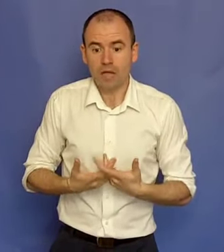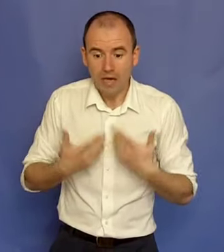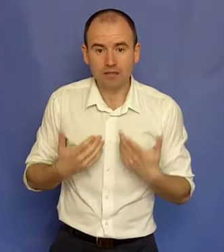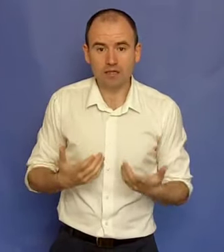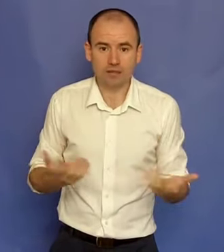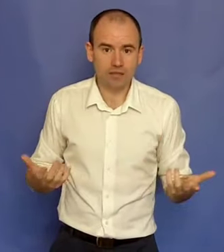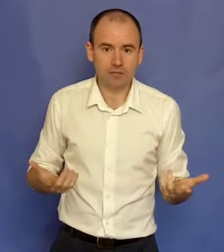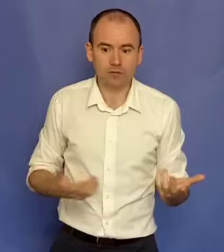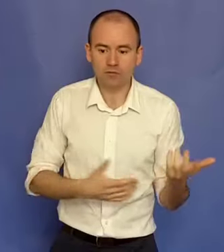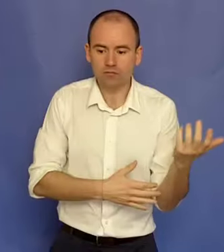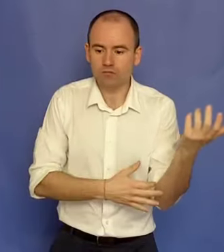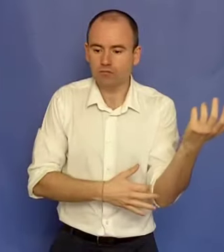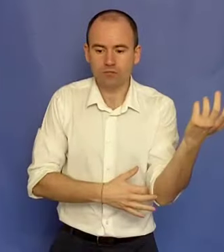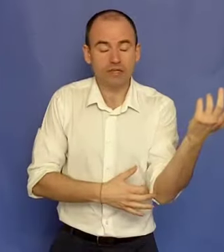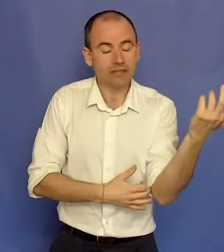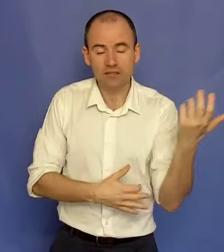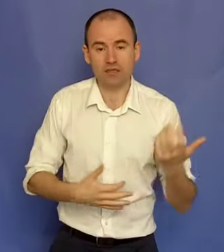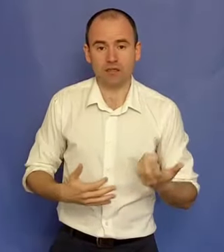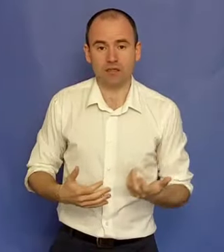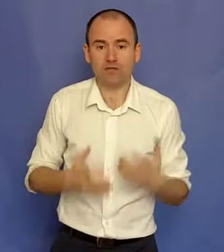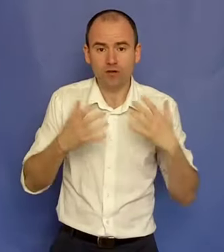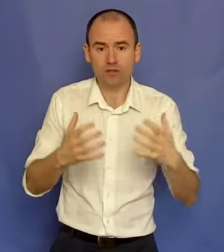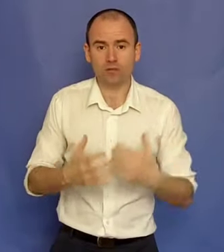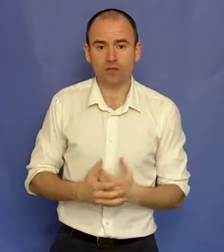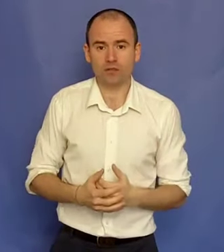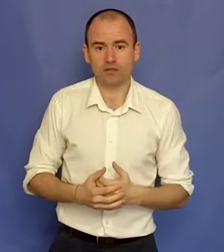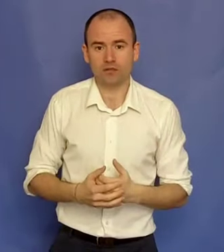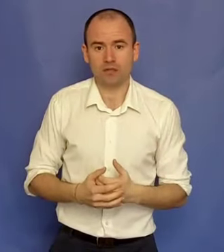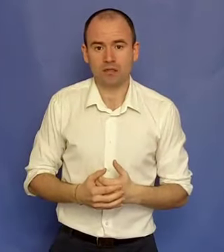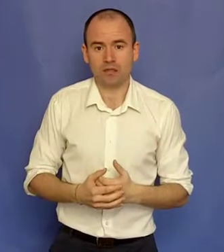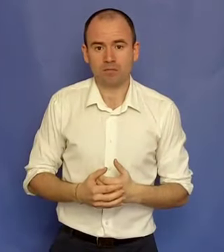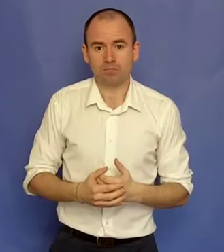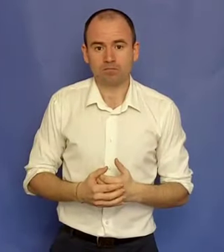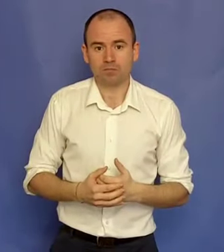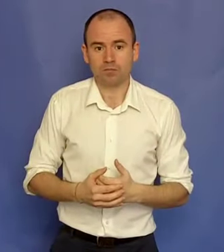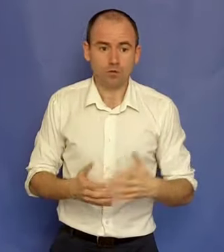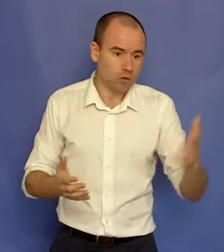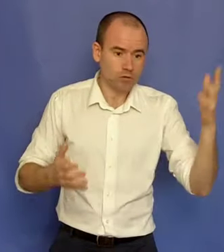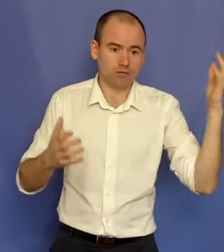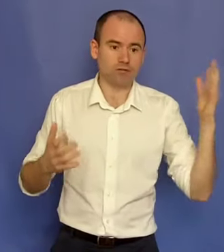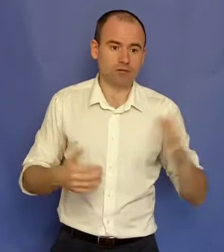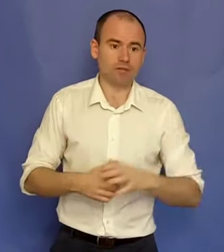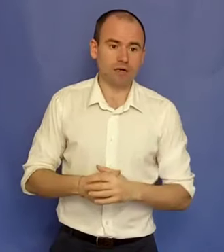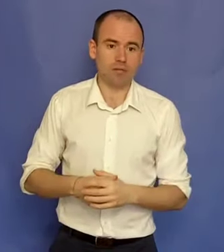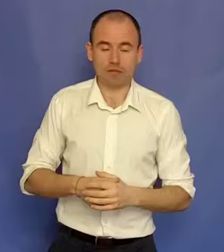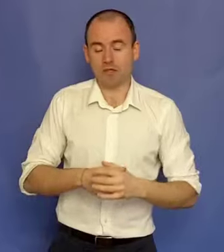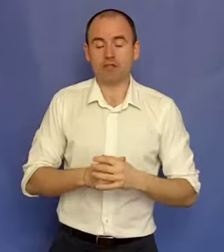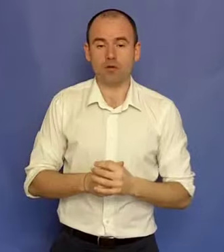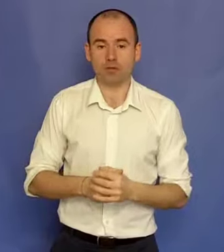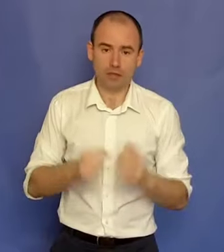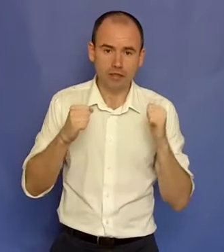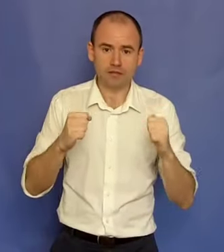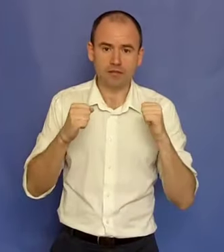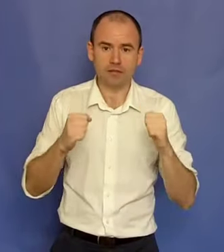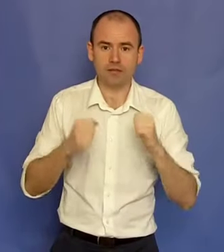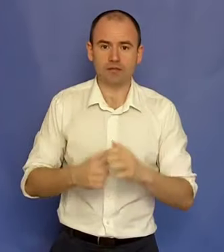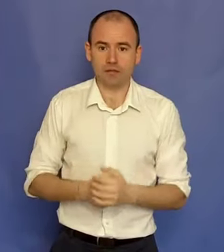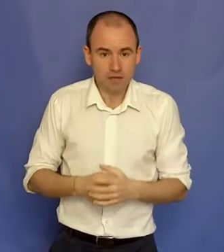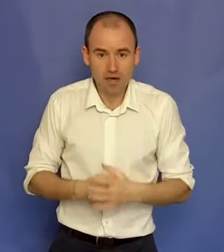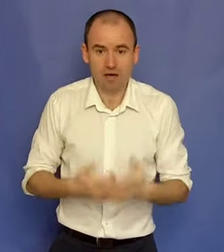Ai talent, crede-mă, nu? Crezi în tine. E foarte important să crezi în tine. Tot auzi sintagma asta, clișeul ăsta. Crezi în tine, crezi în tine. Da,